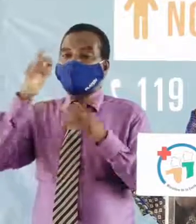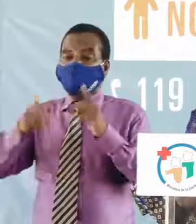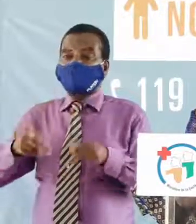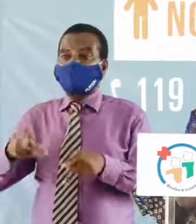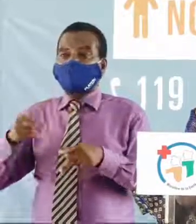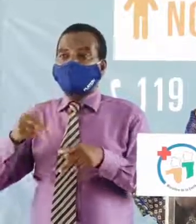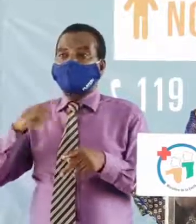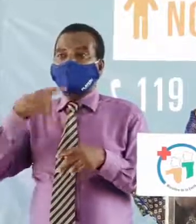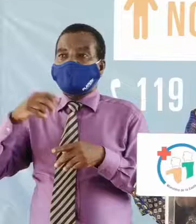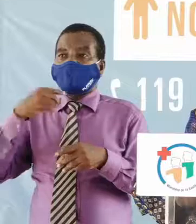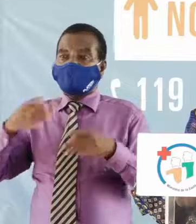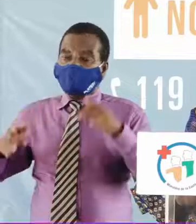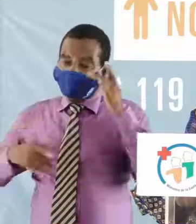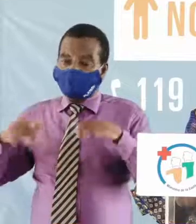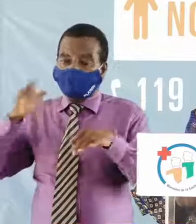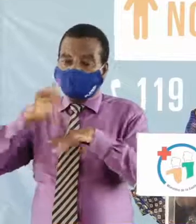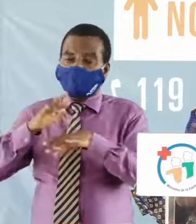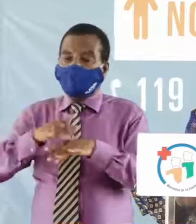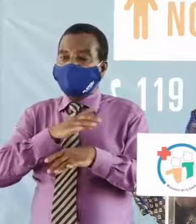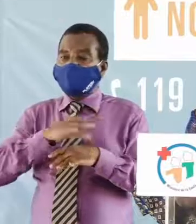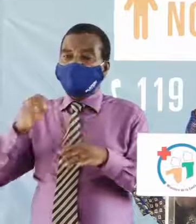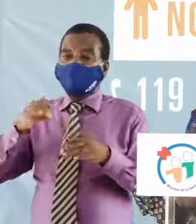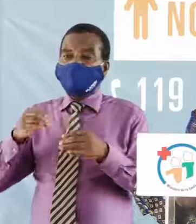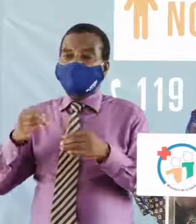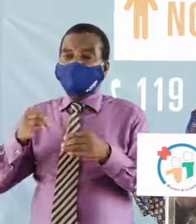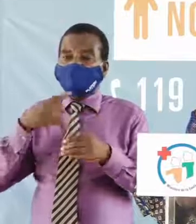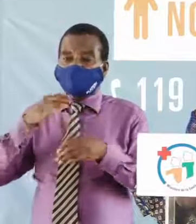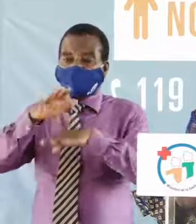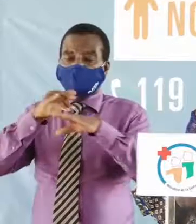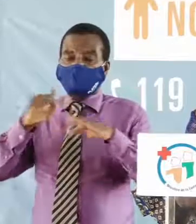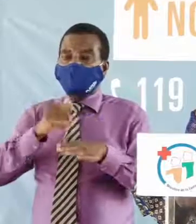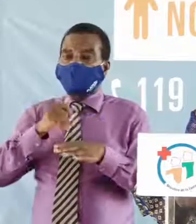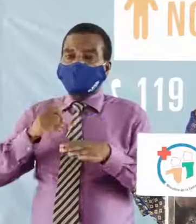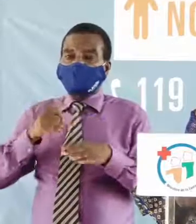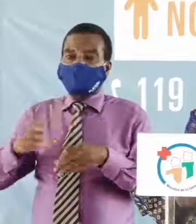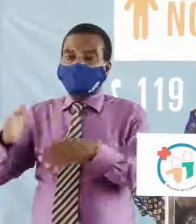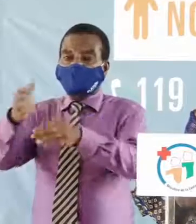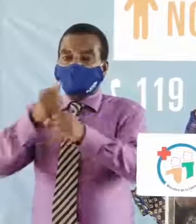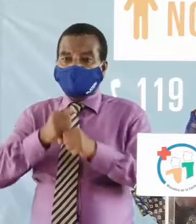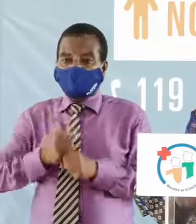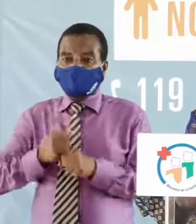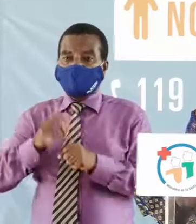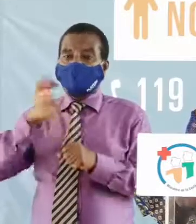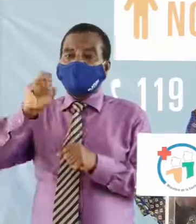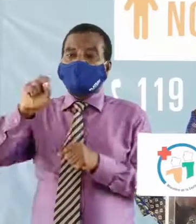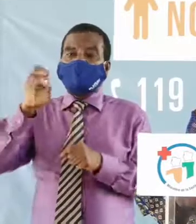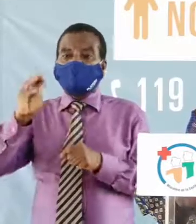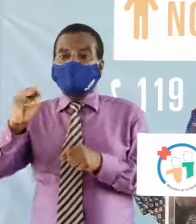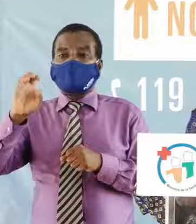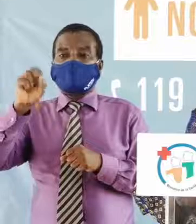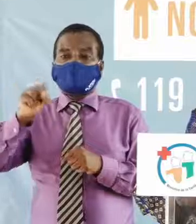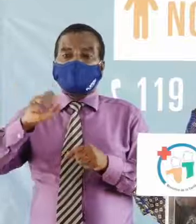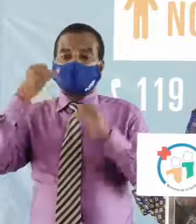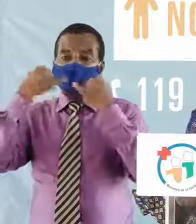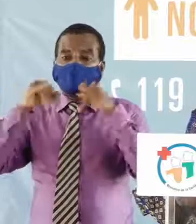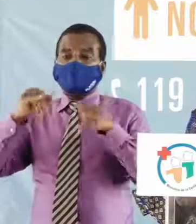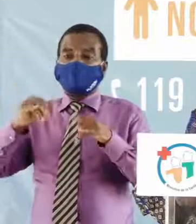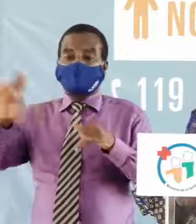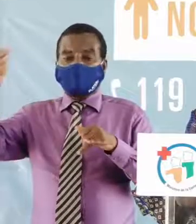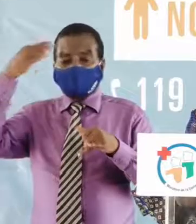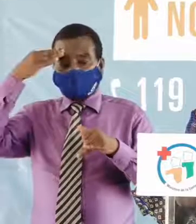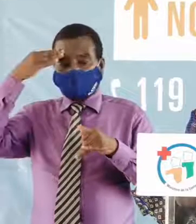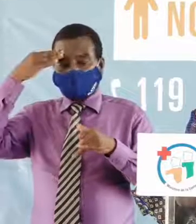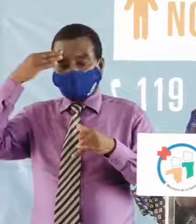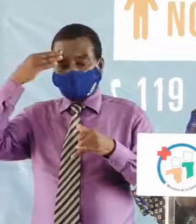systématiquement appelées et celles testées COVID-19 négatives reçoivent un SMS d'information. Le ministère de la